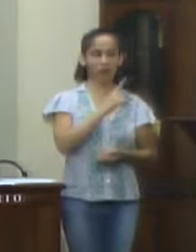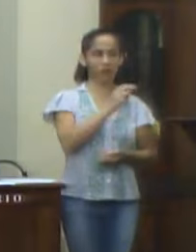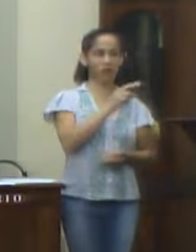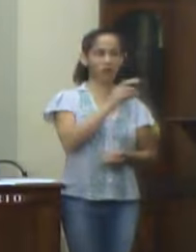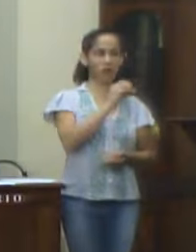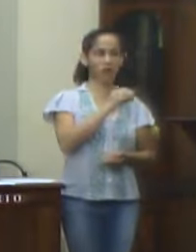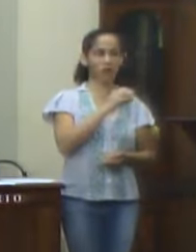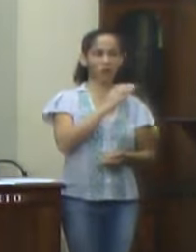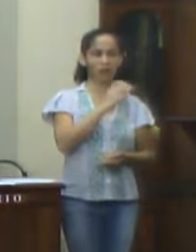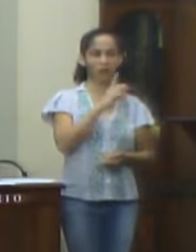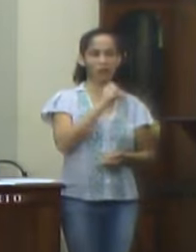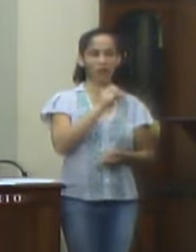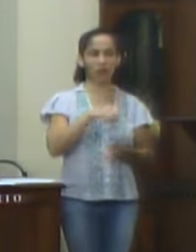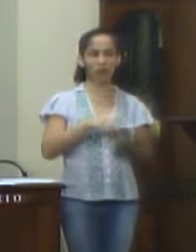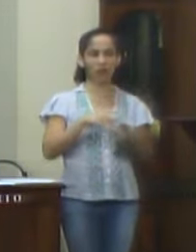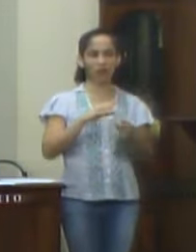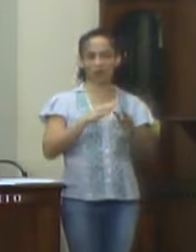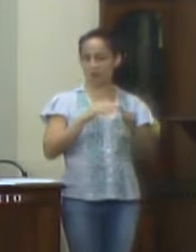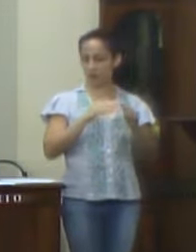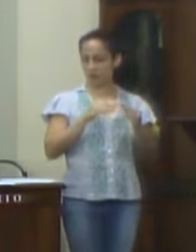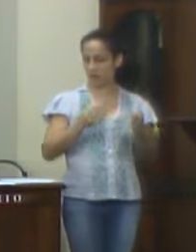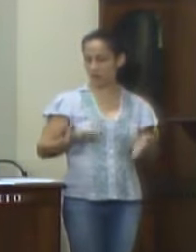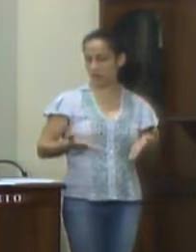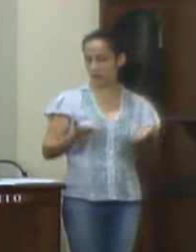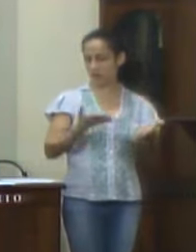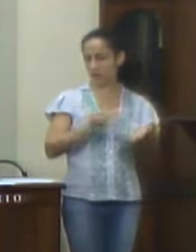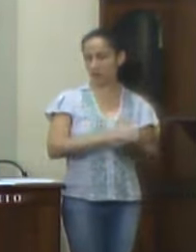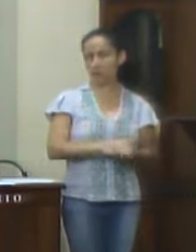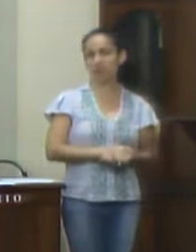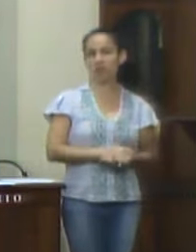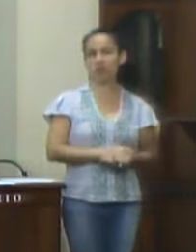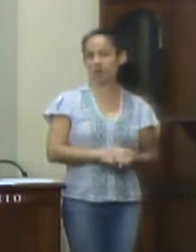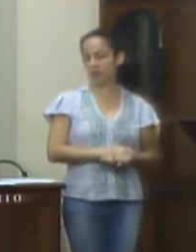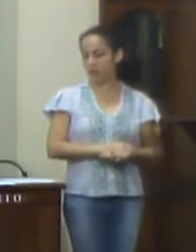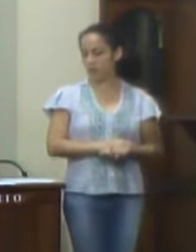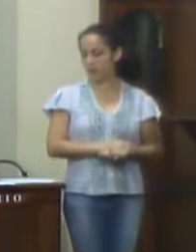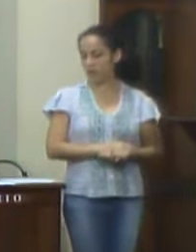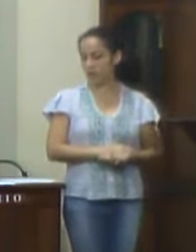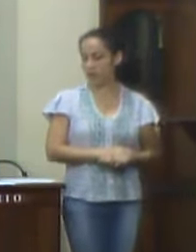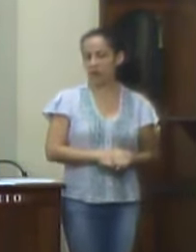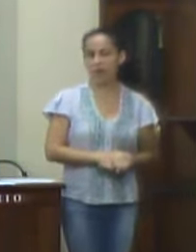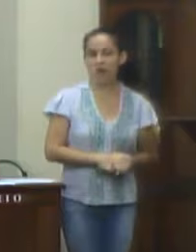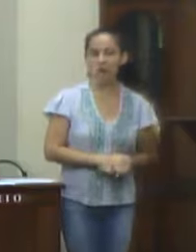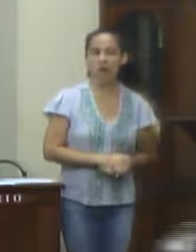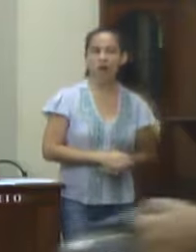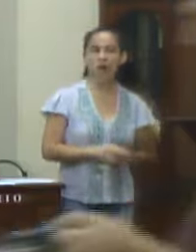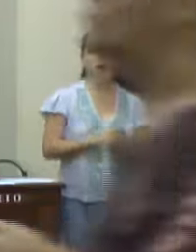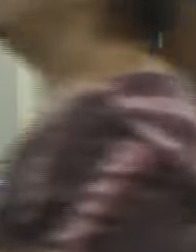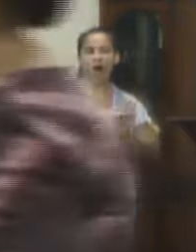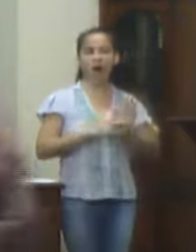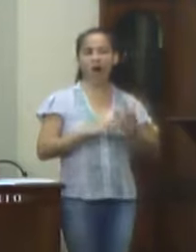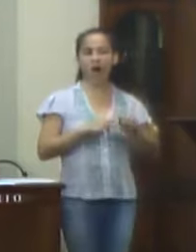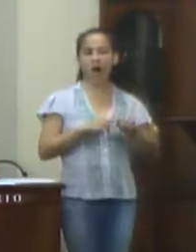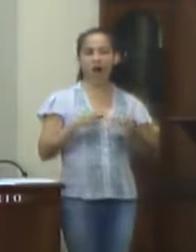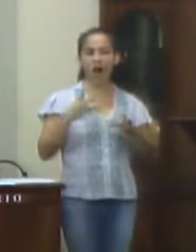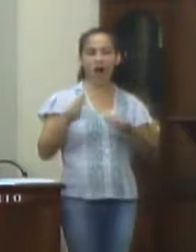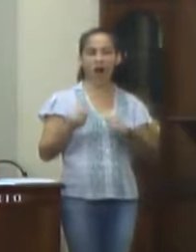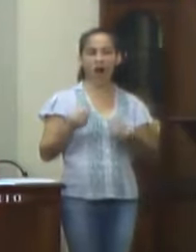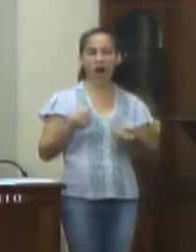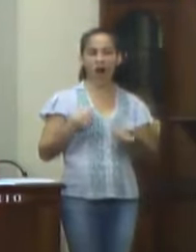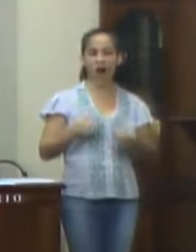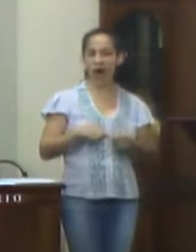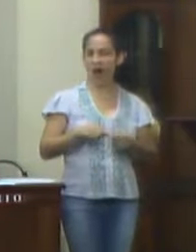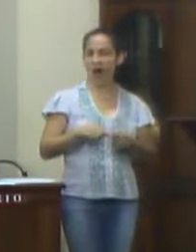Celso Alves Pena, infa subscrito, no uso de suas atribuições legais na forma rendimental, requer o encaminhamento da presente